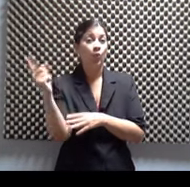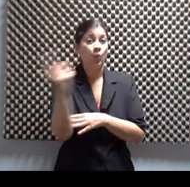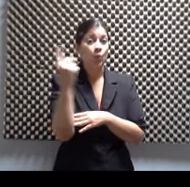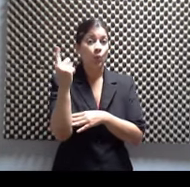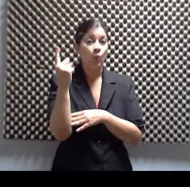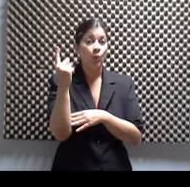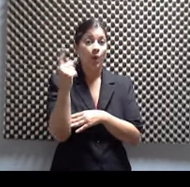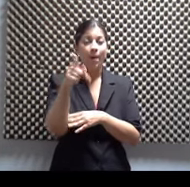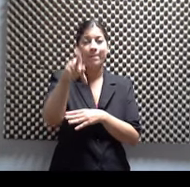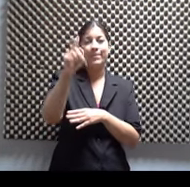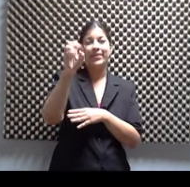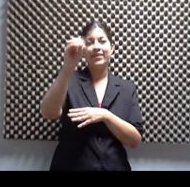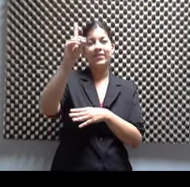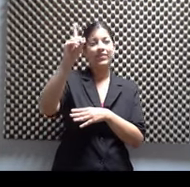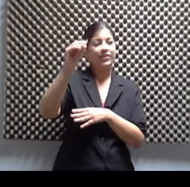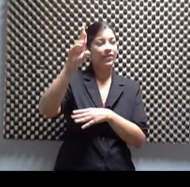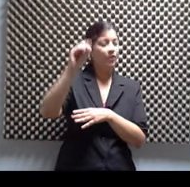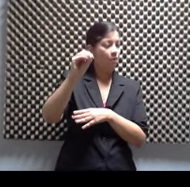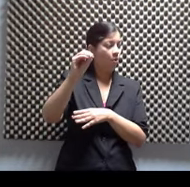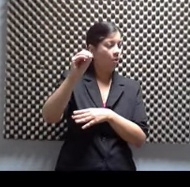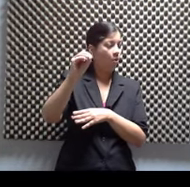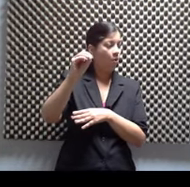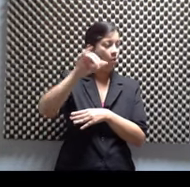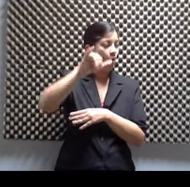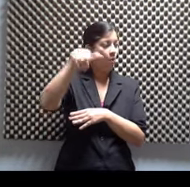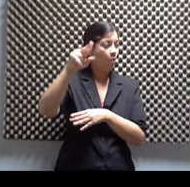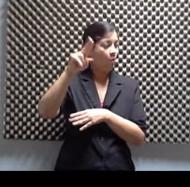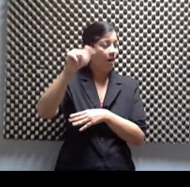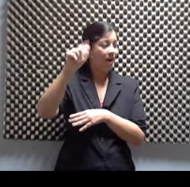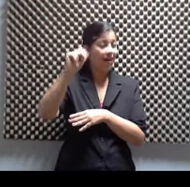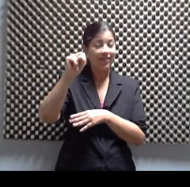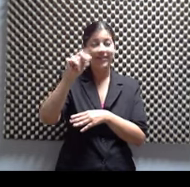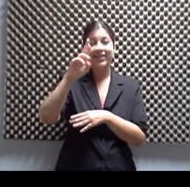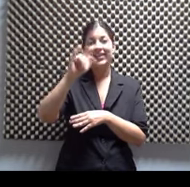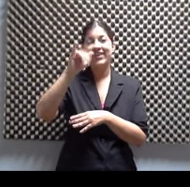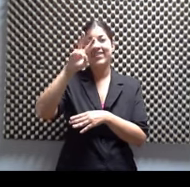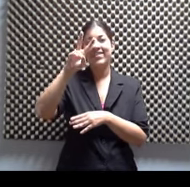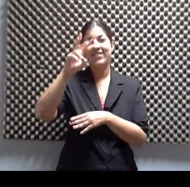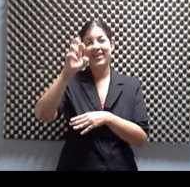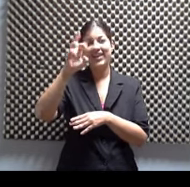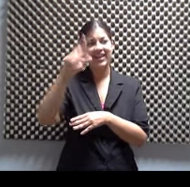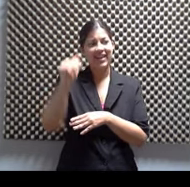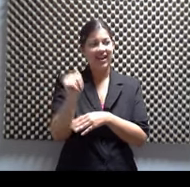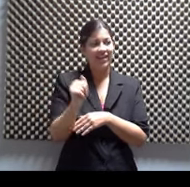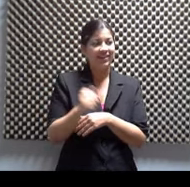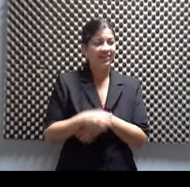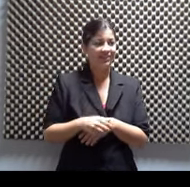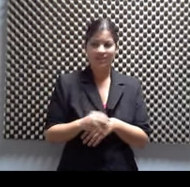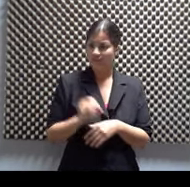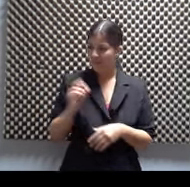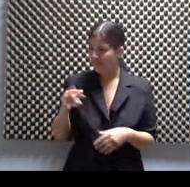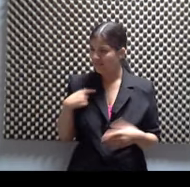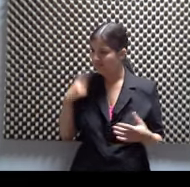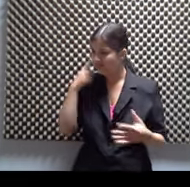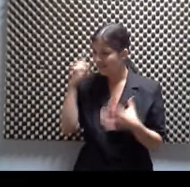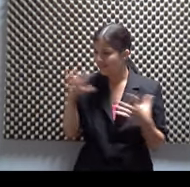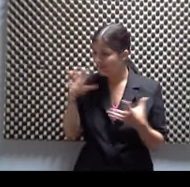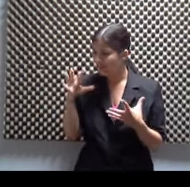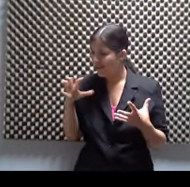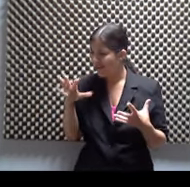Pedro Juan Figueroa. Ahí está. Pedro Juan Rivera, perdón. Ah, gracias. decía uno. ya me diste. Que es multipacético. Una producción